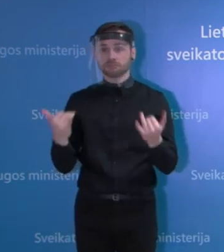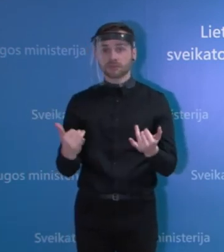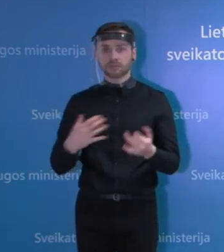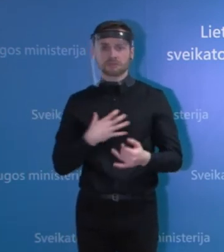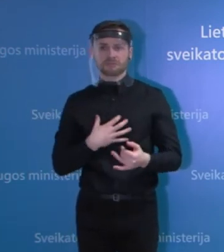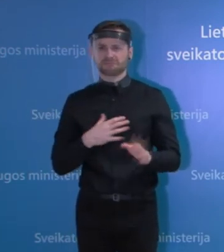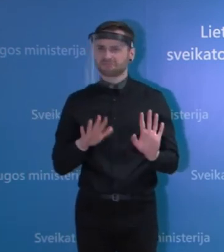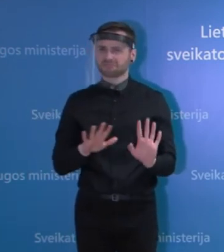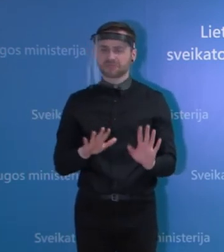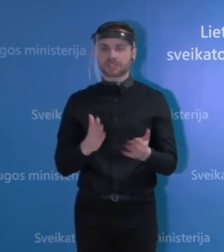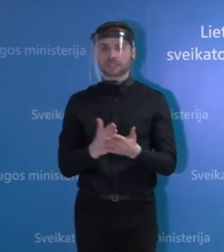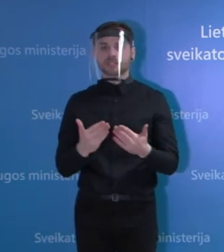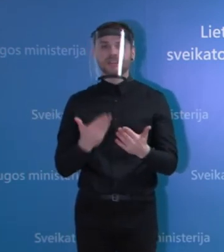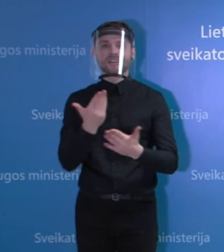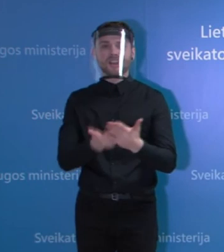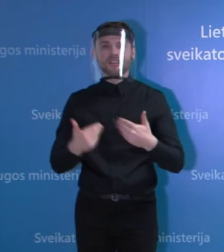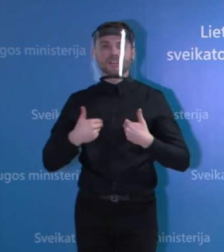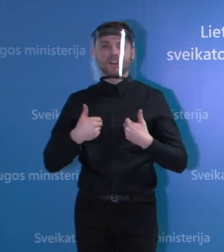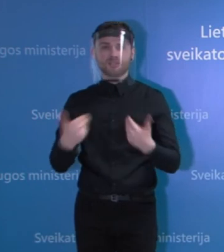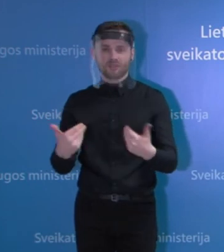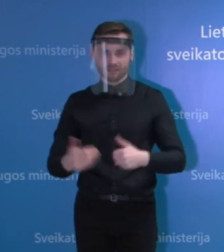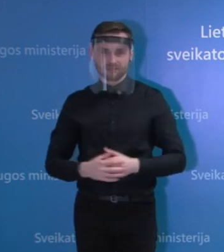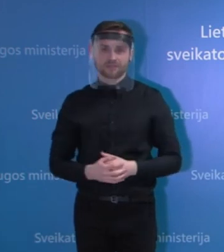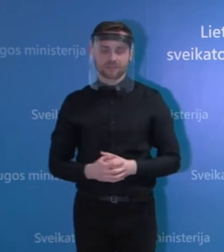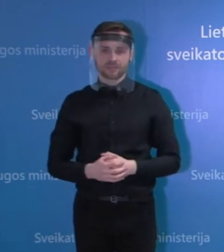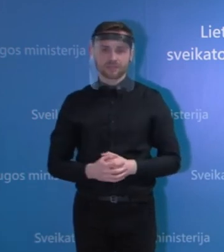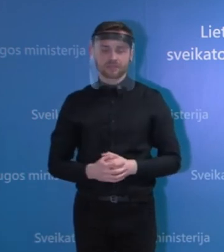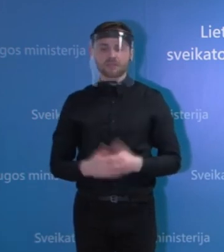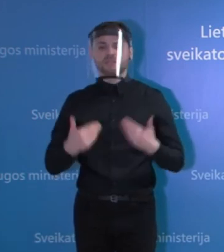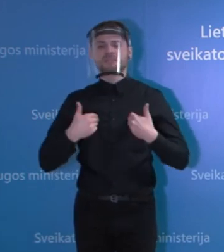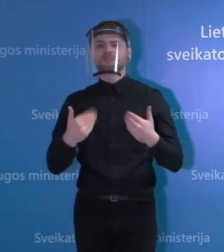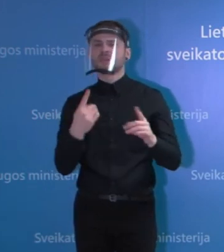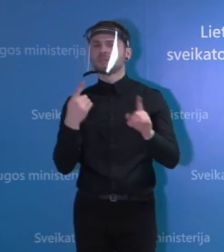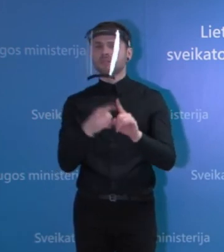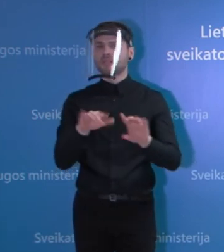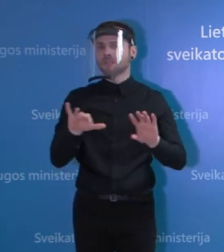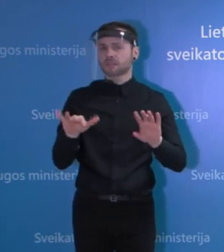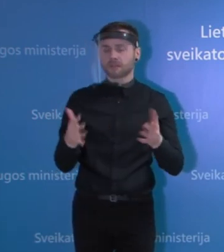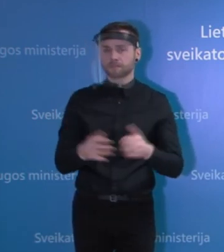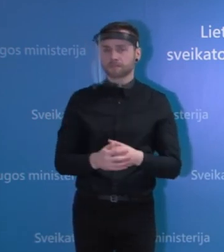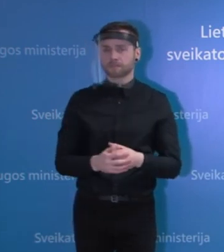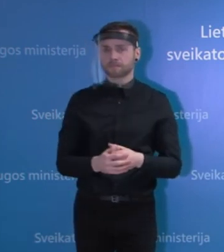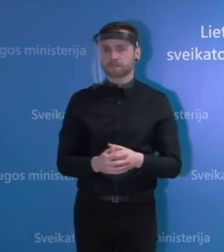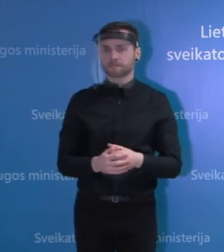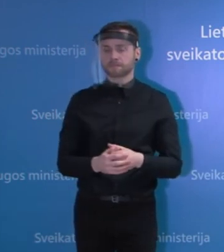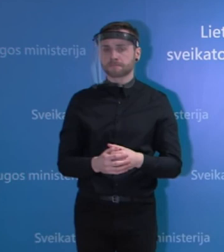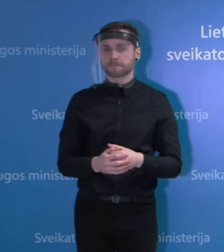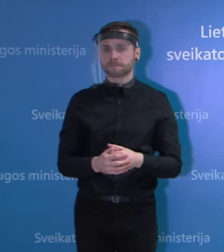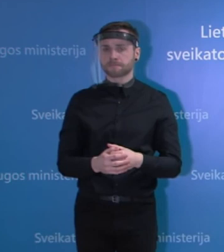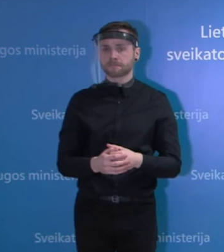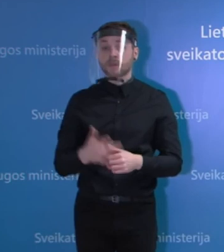užtatinai ir yra kaip rekomendacinė priemonė. Siekiant, na, aiškiau išsiaiškinti ir ypatingai ten, kur